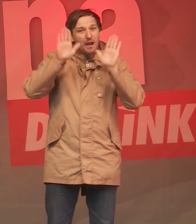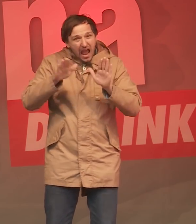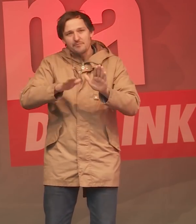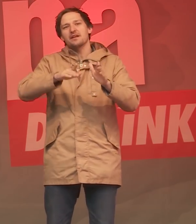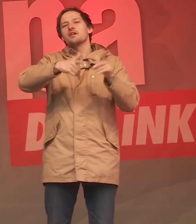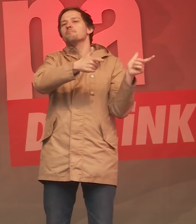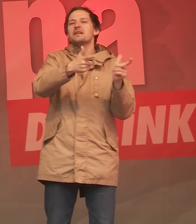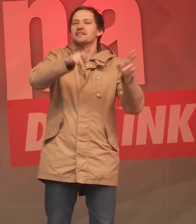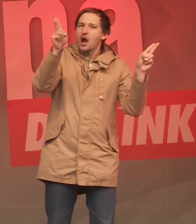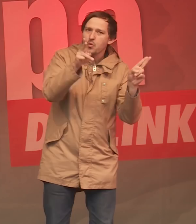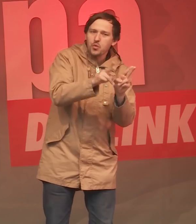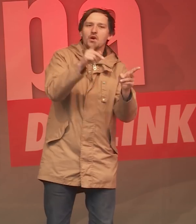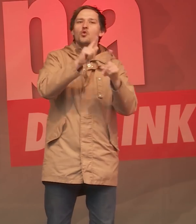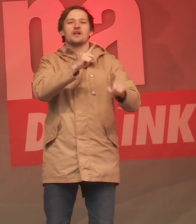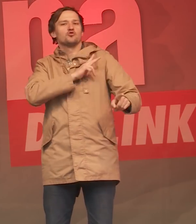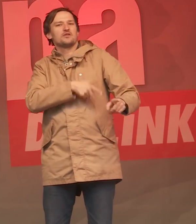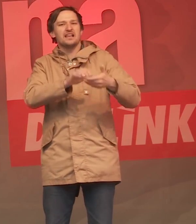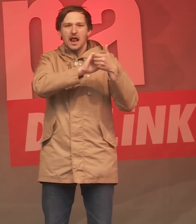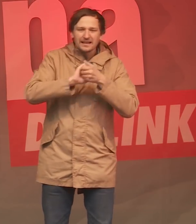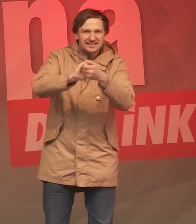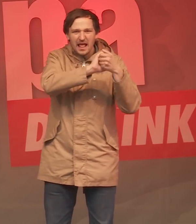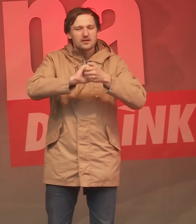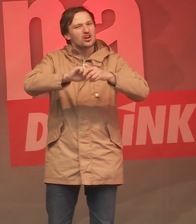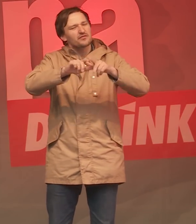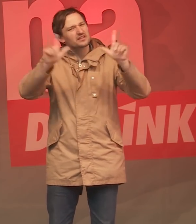Investieren in eine soziale Gesellschaft.